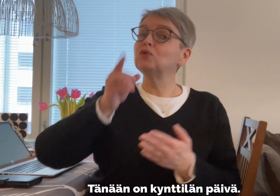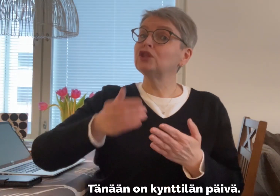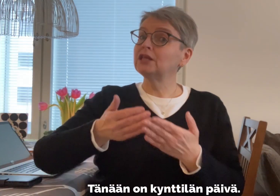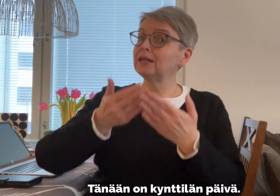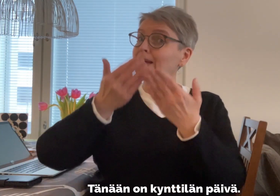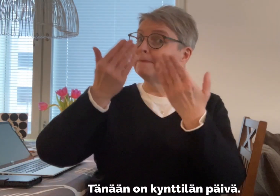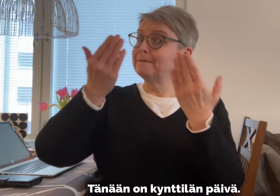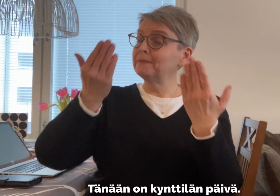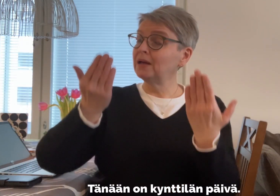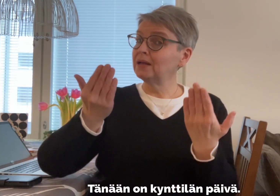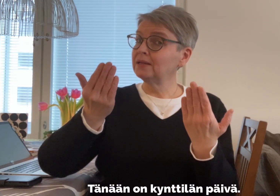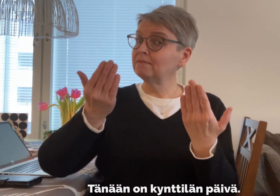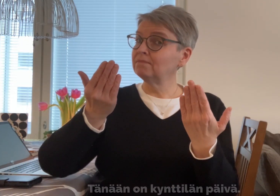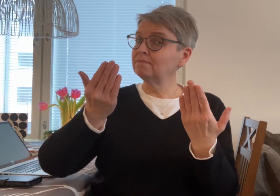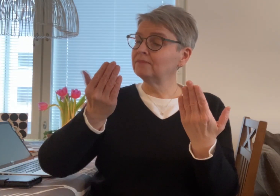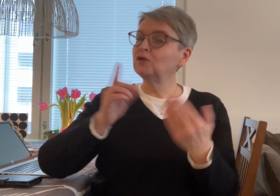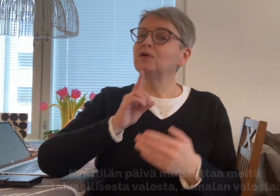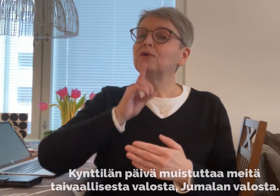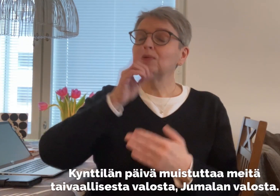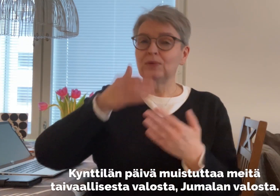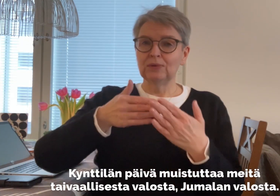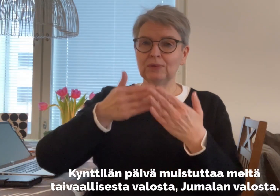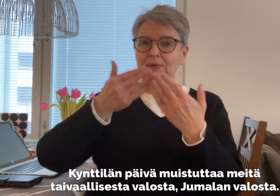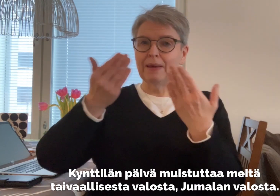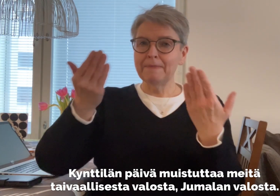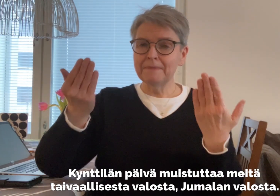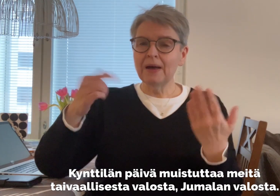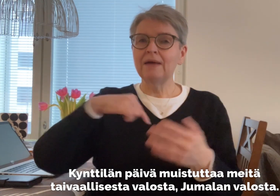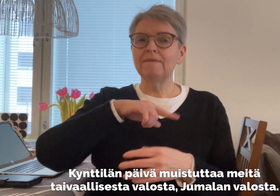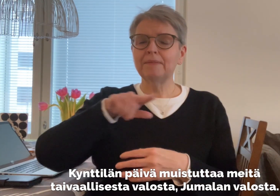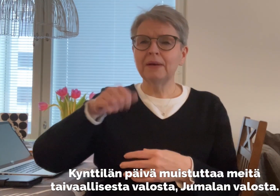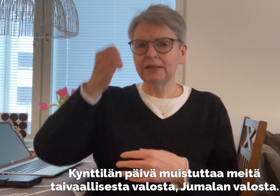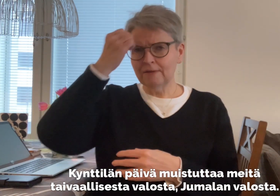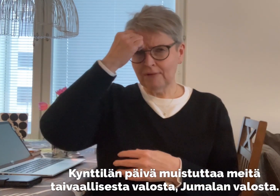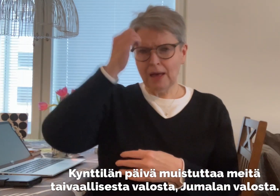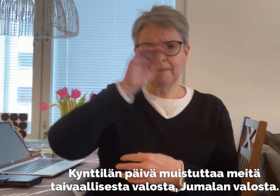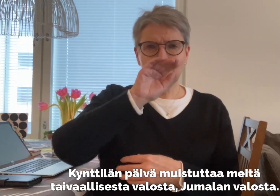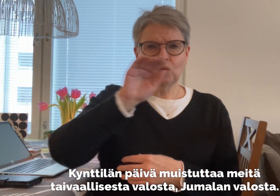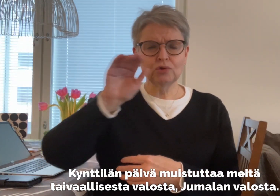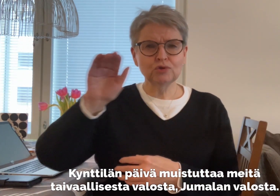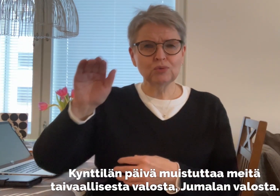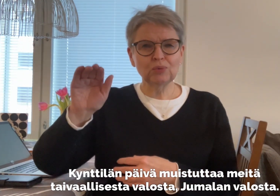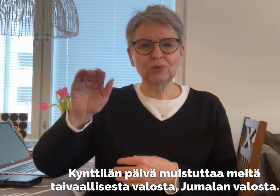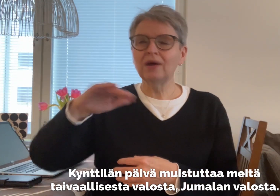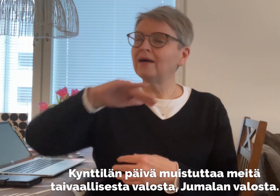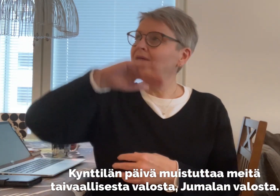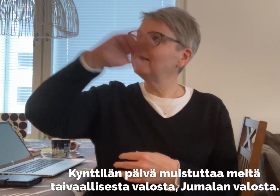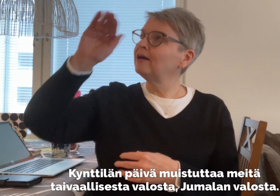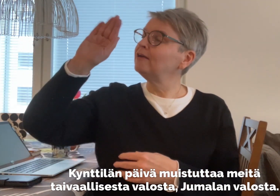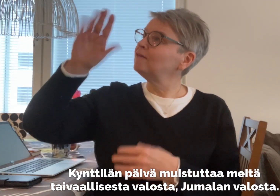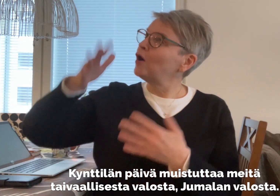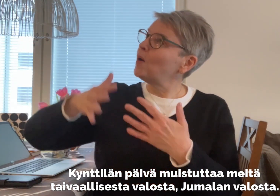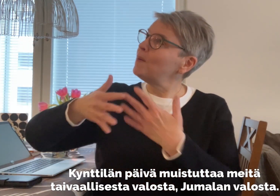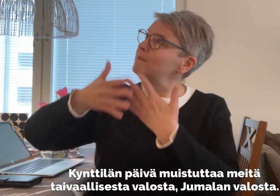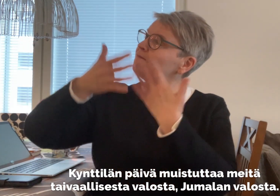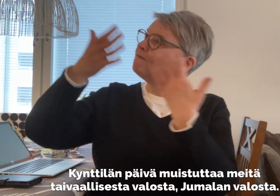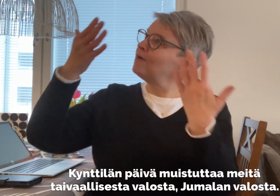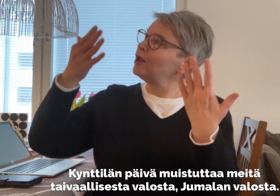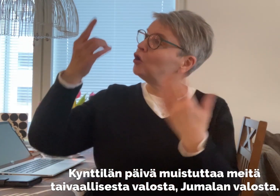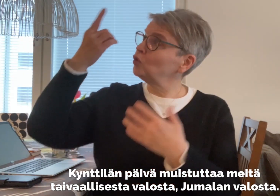Tänään on kynttilän päivä. Kynttilän päivä muistuttaa meitä taivaallisesta